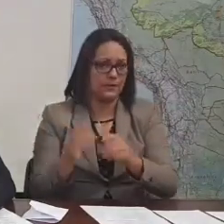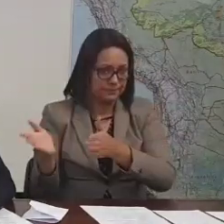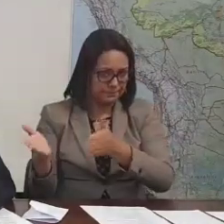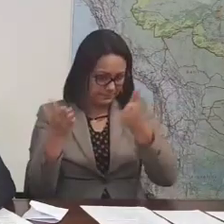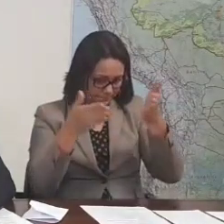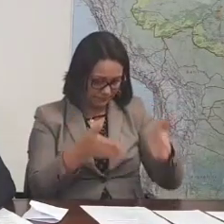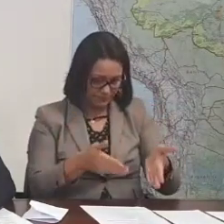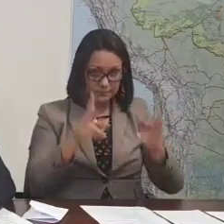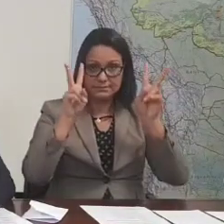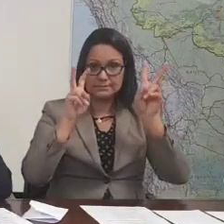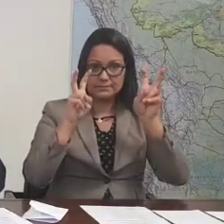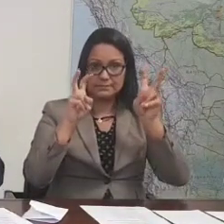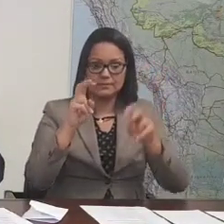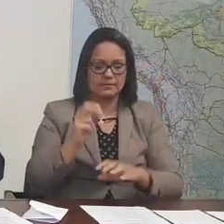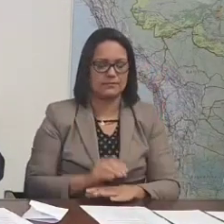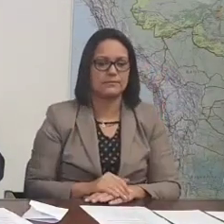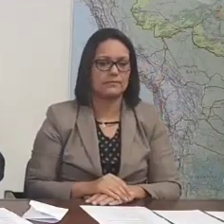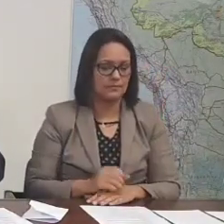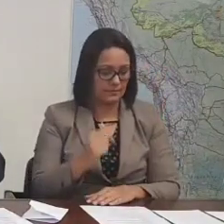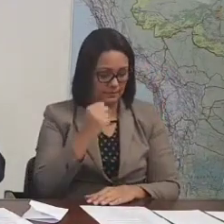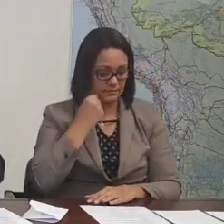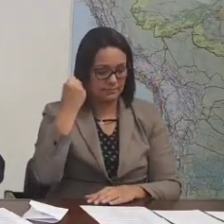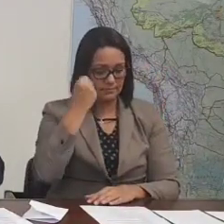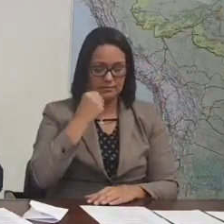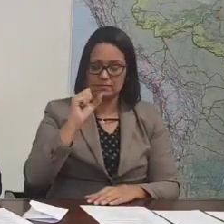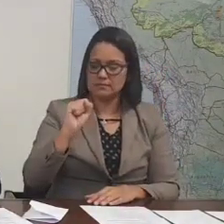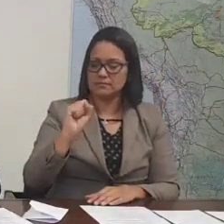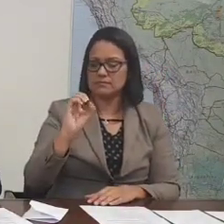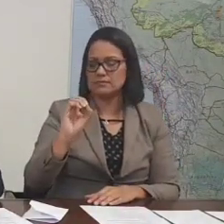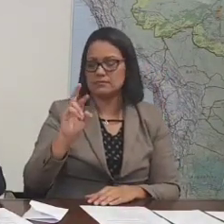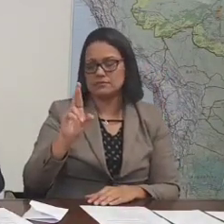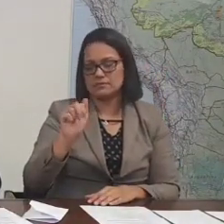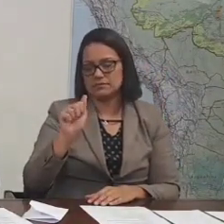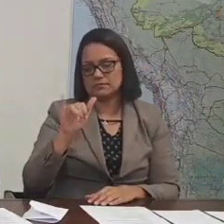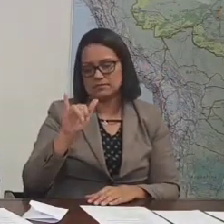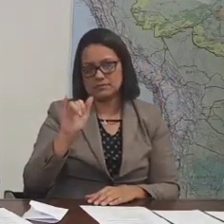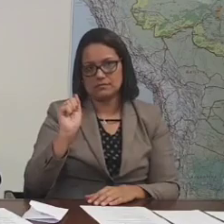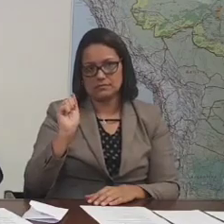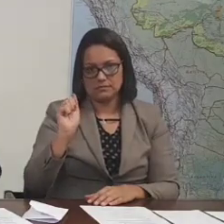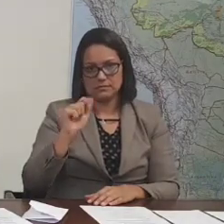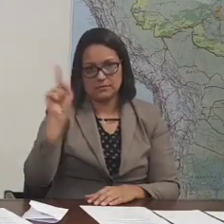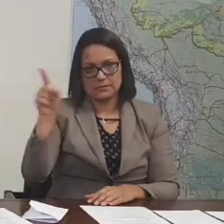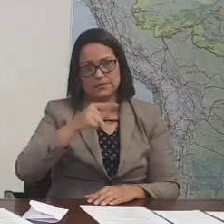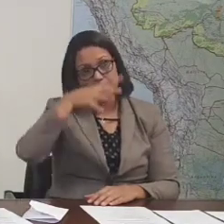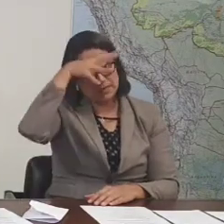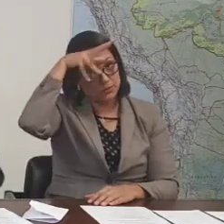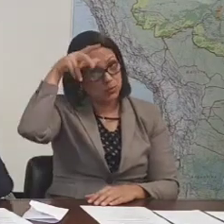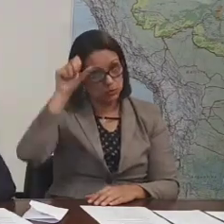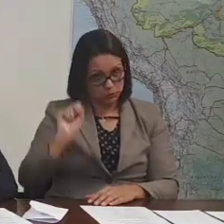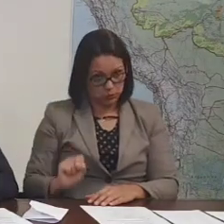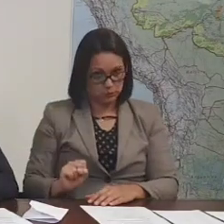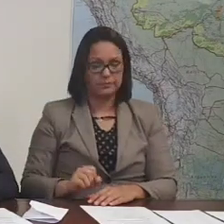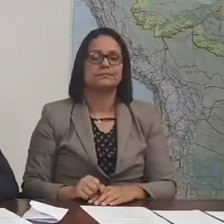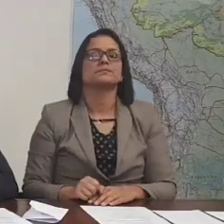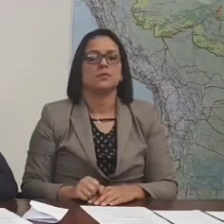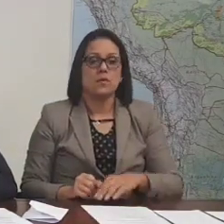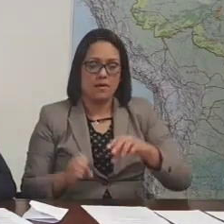a Soraya, Mato Grosso do senadora. A MP foi para o Senado.